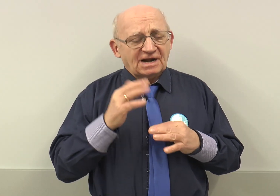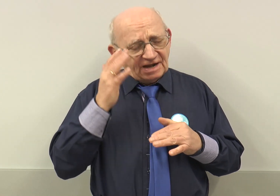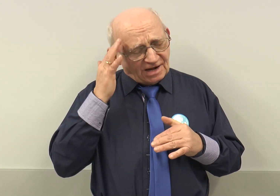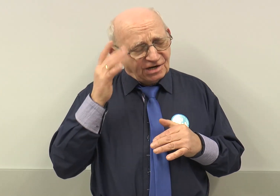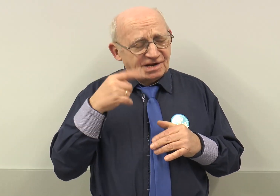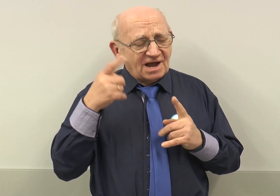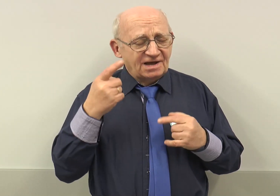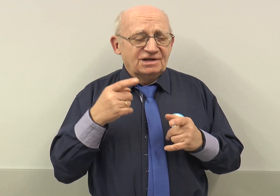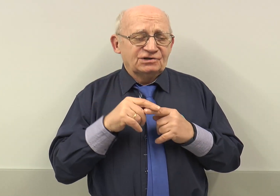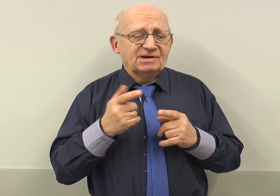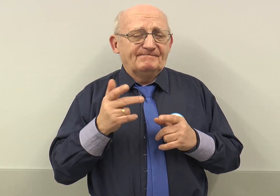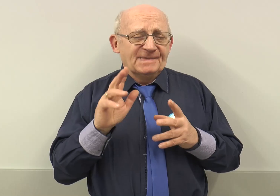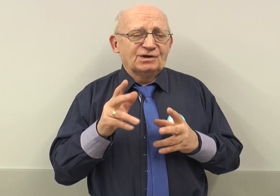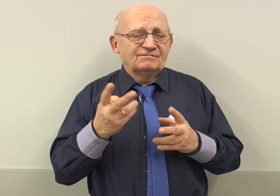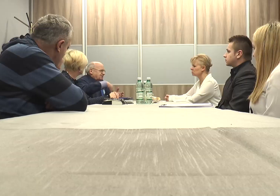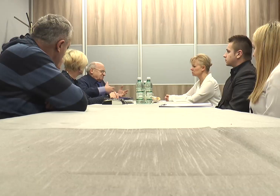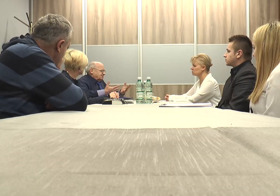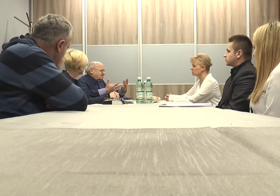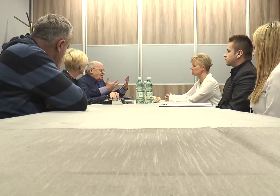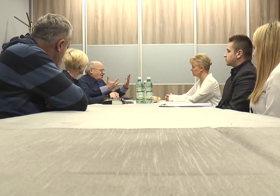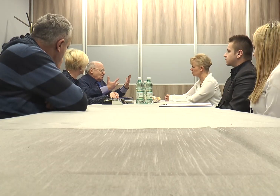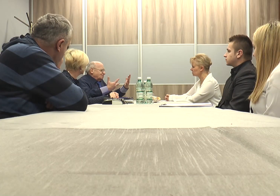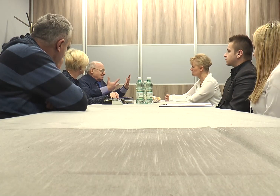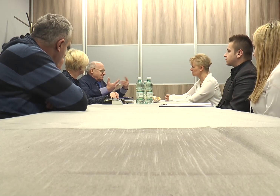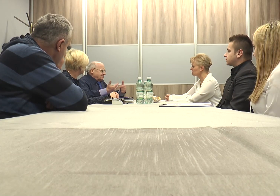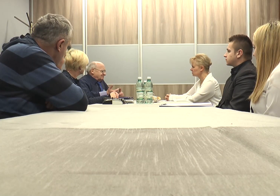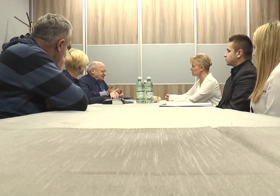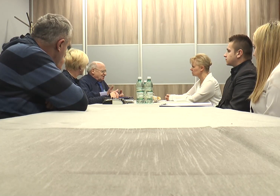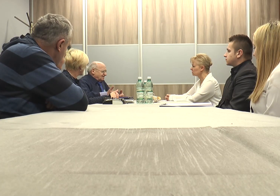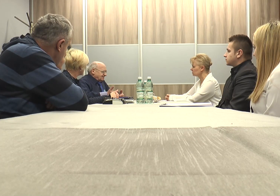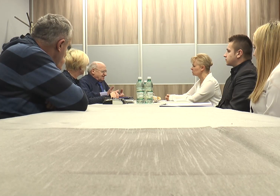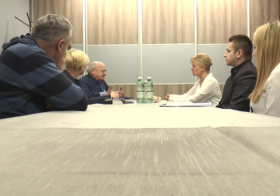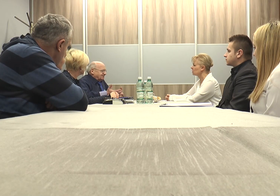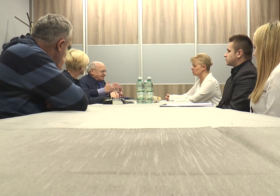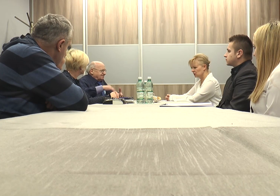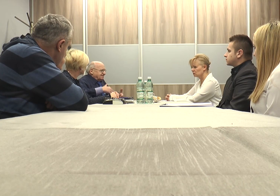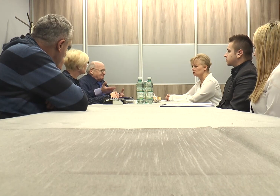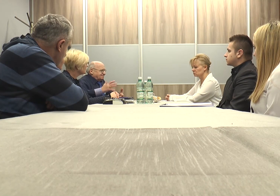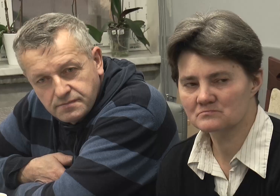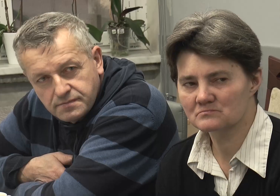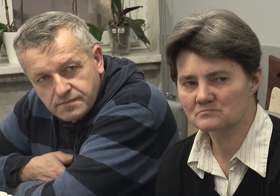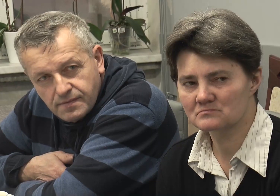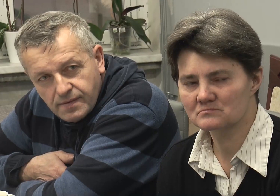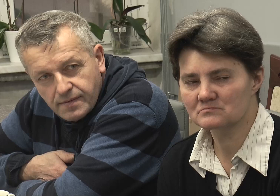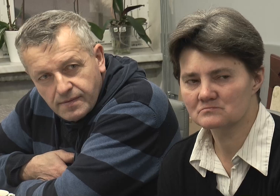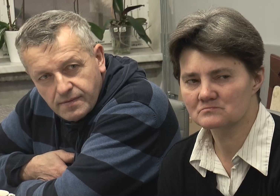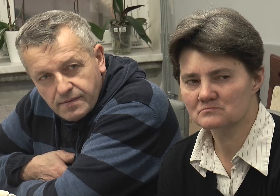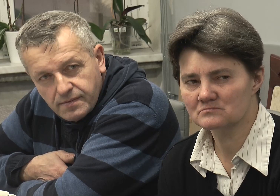nadzieja, że będą wstępować do naszego stowarzyszenia. Nasze działania były